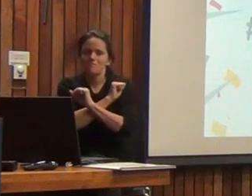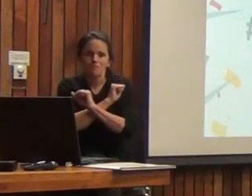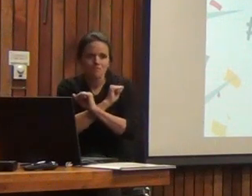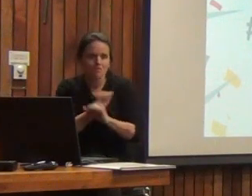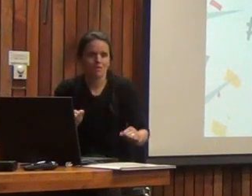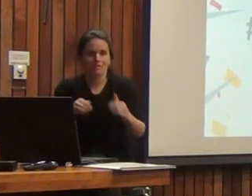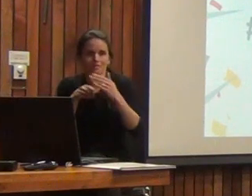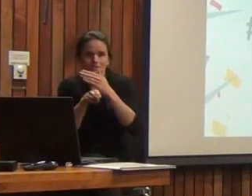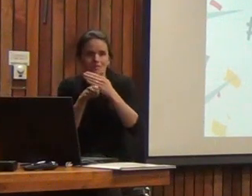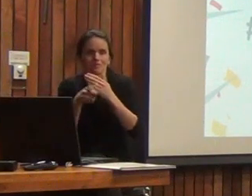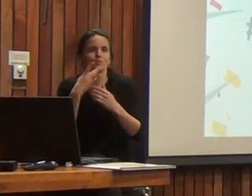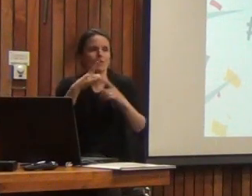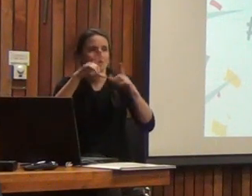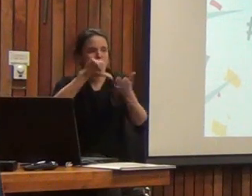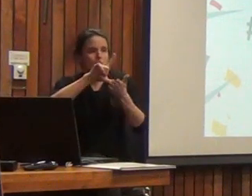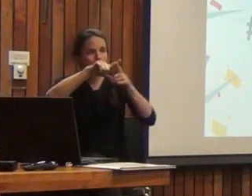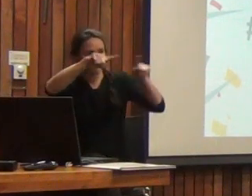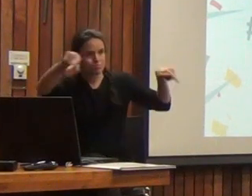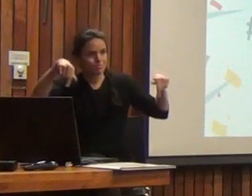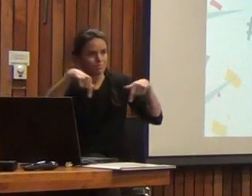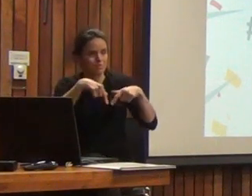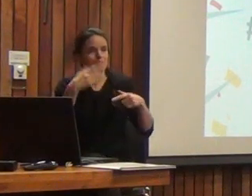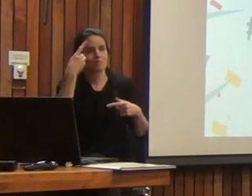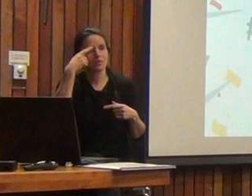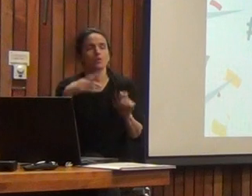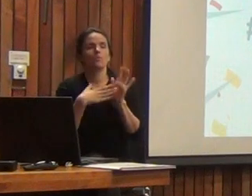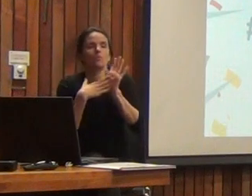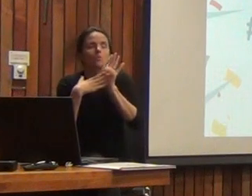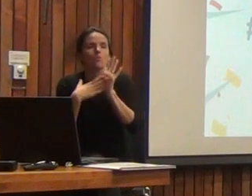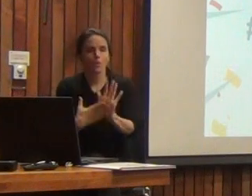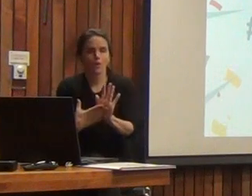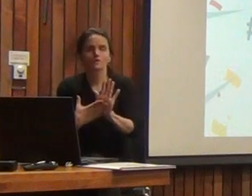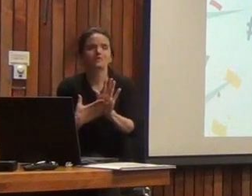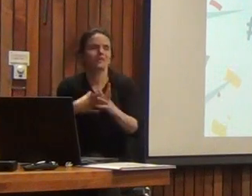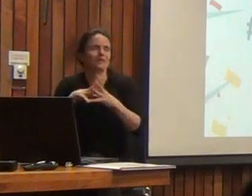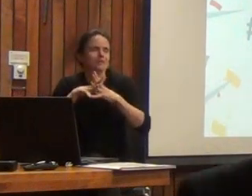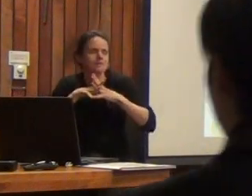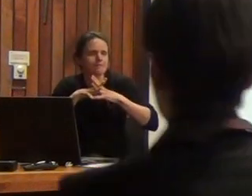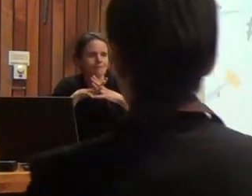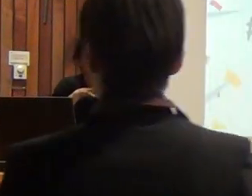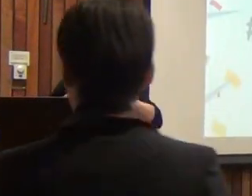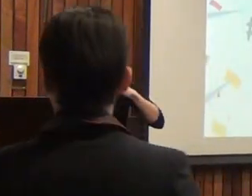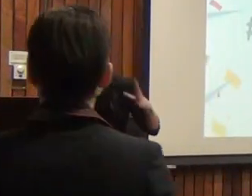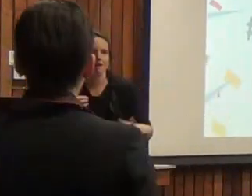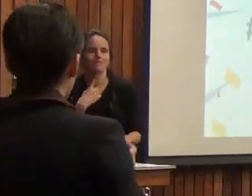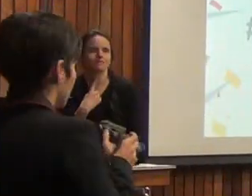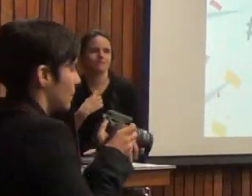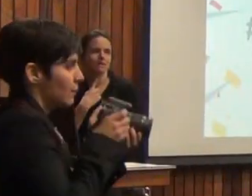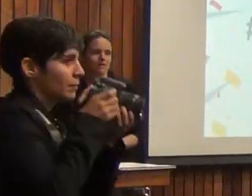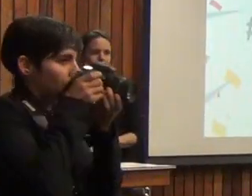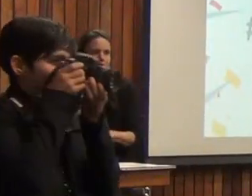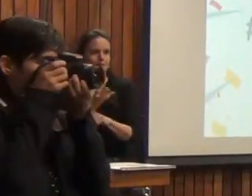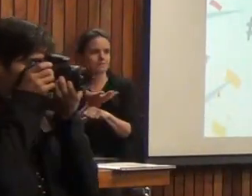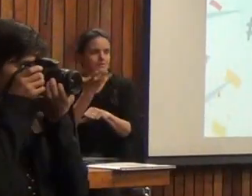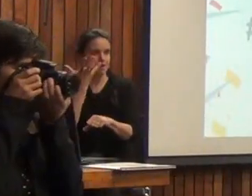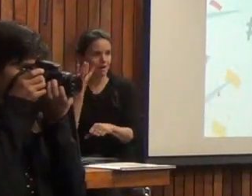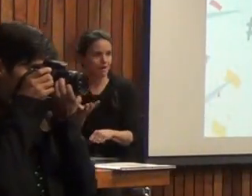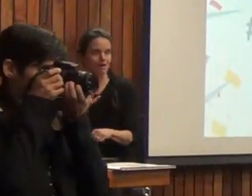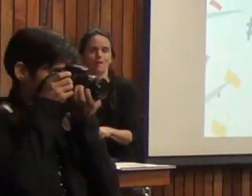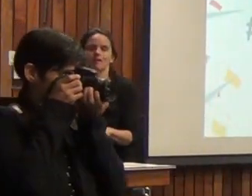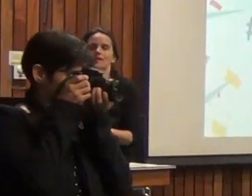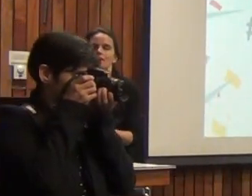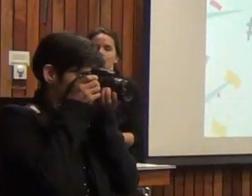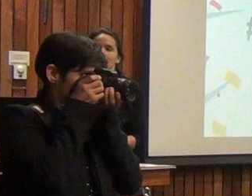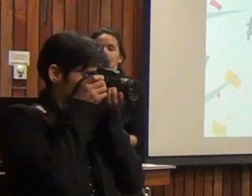entrar por el tema de espacio, pero eso demuestra precisamente el gran interés que hay en lo que